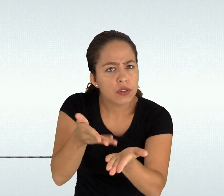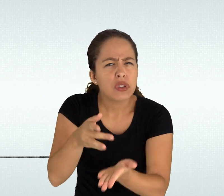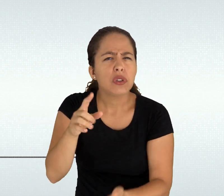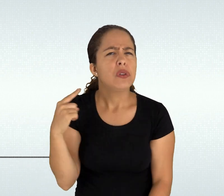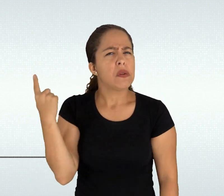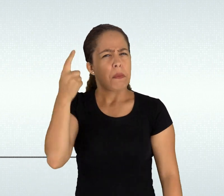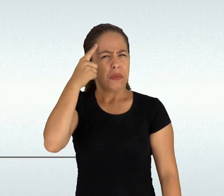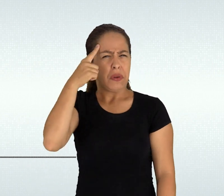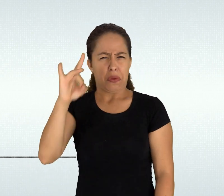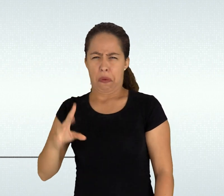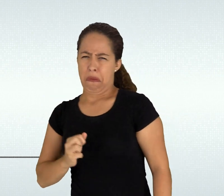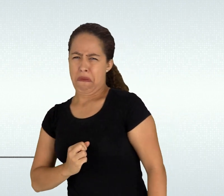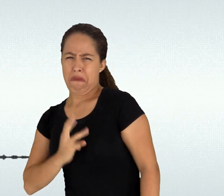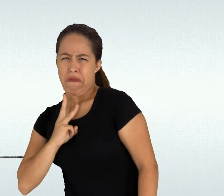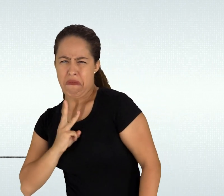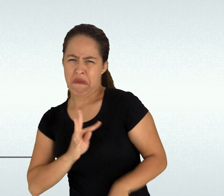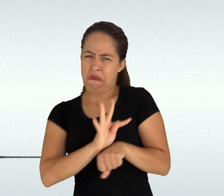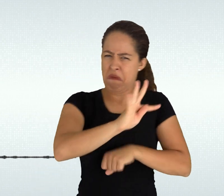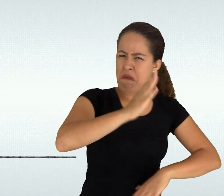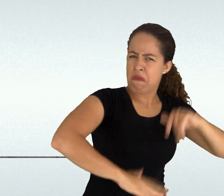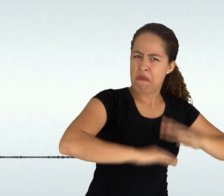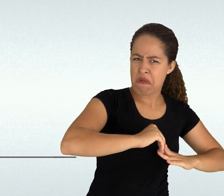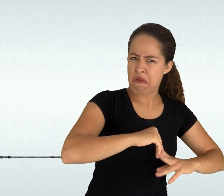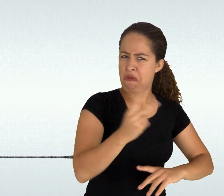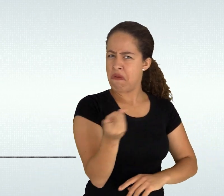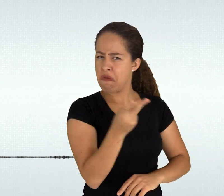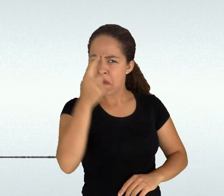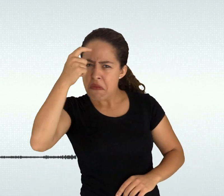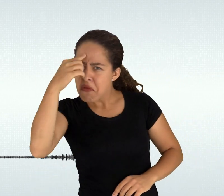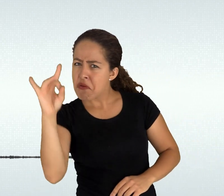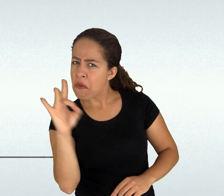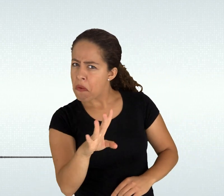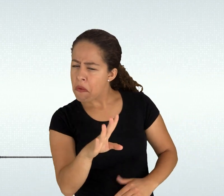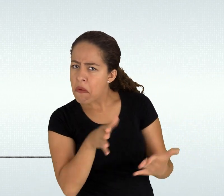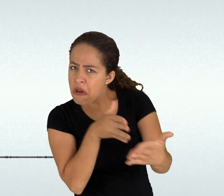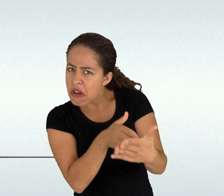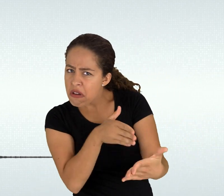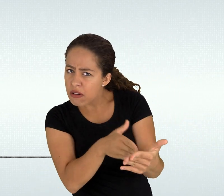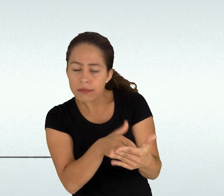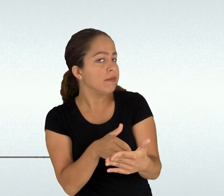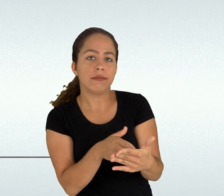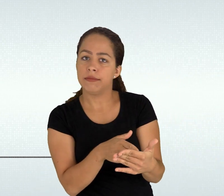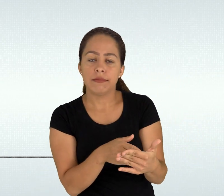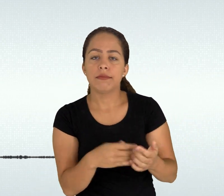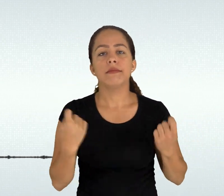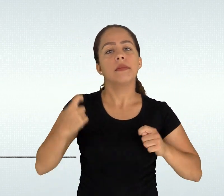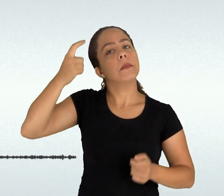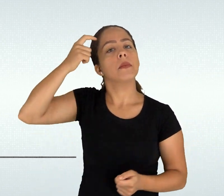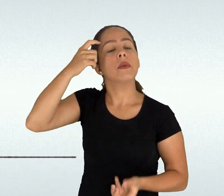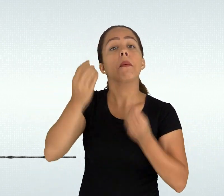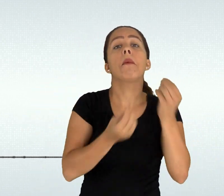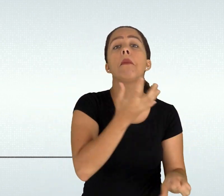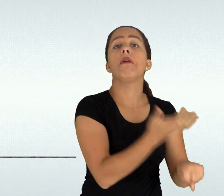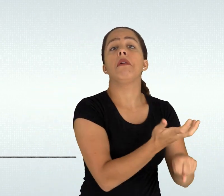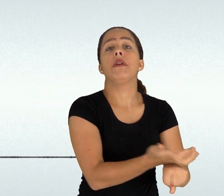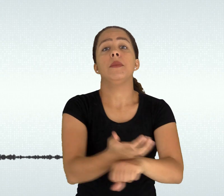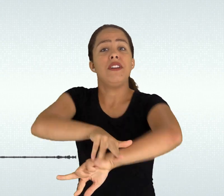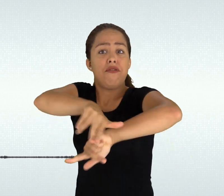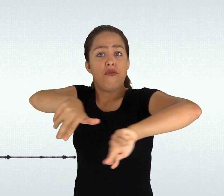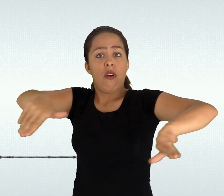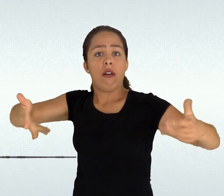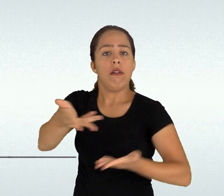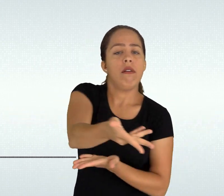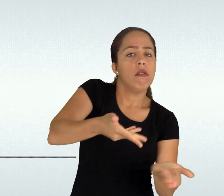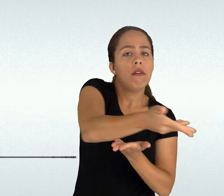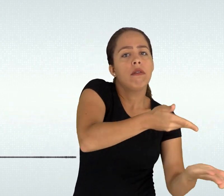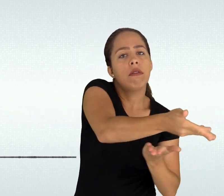disciplinas isso não implica, é claro, a necessidade de extinguir as disciplinas que se constituem no importante